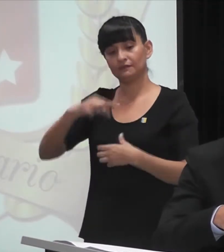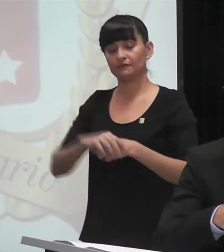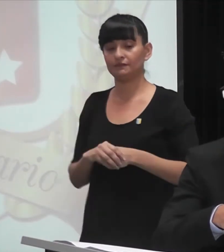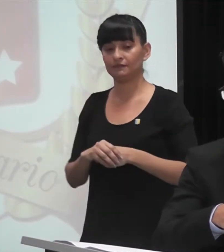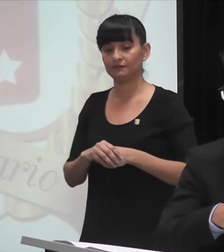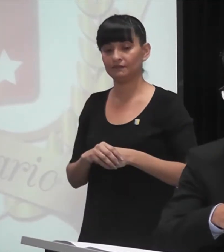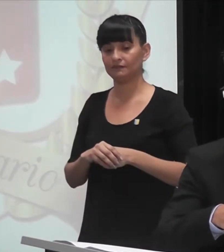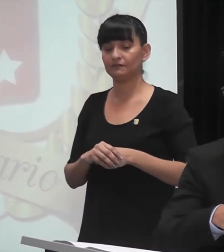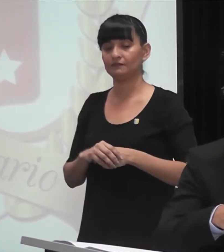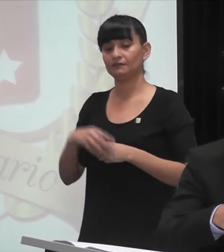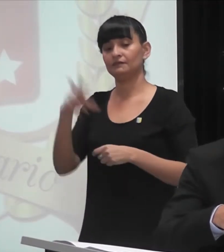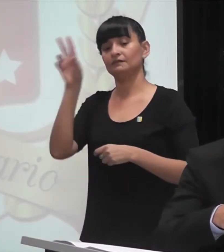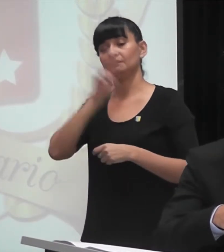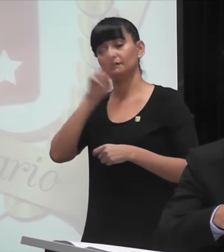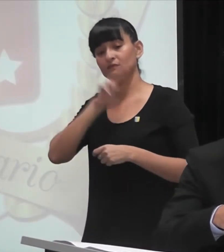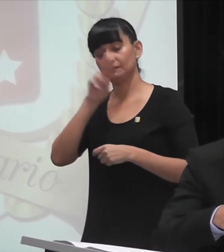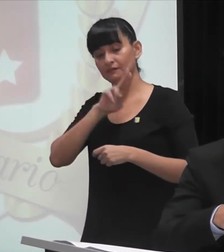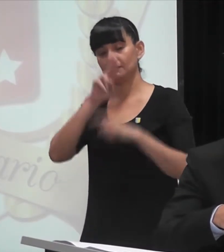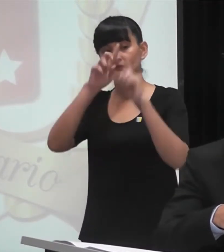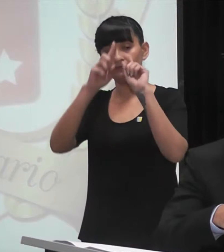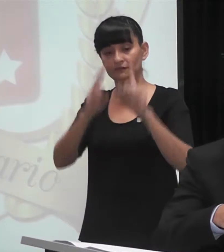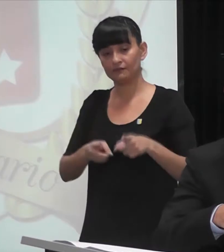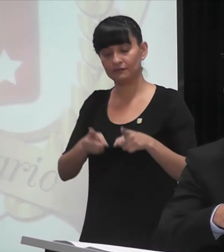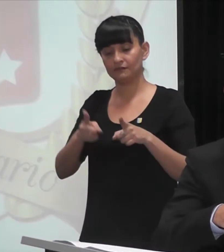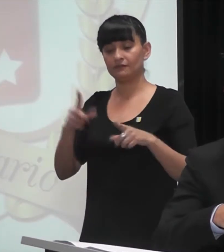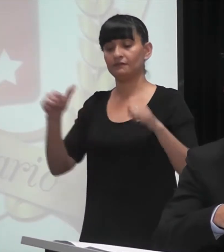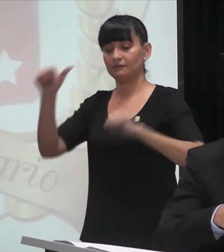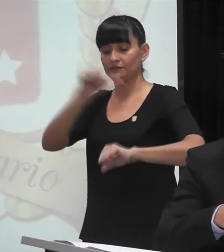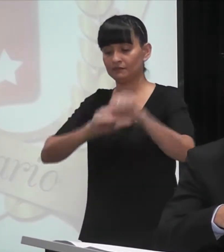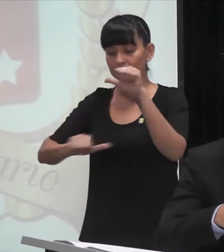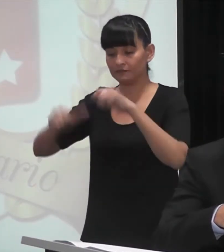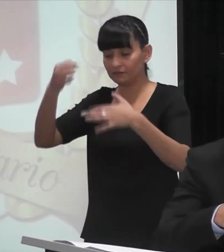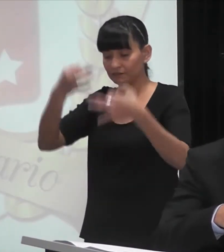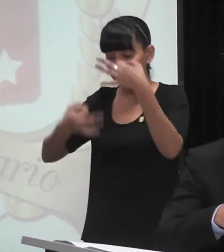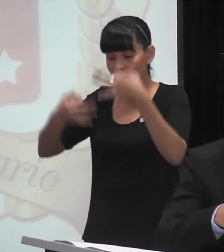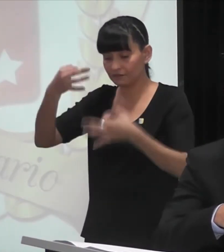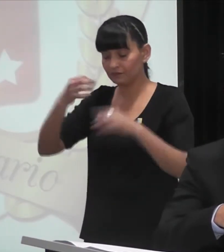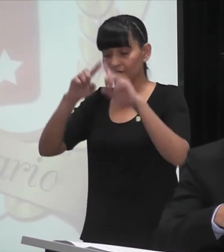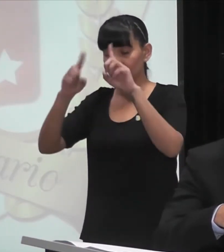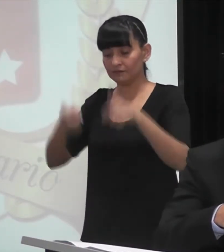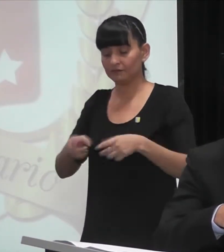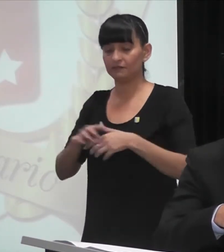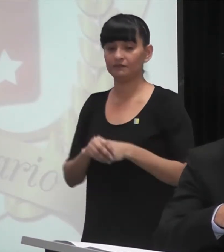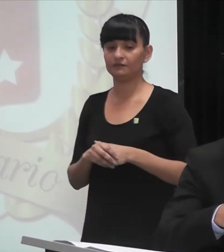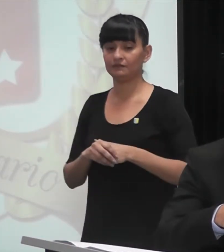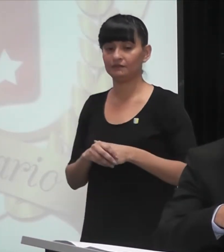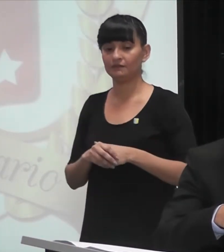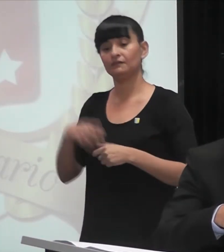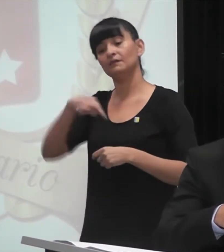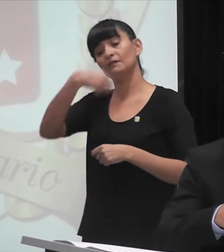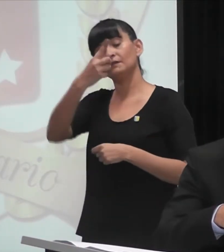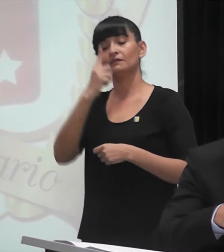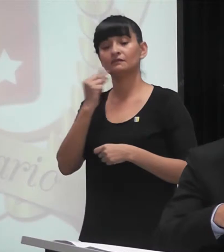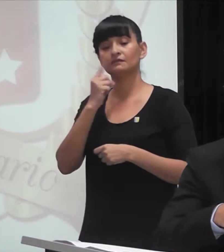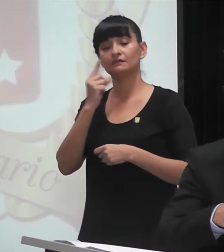Alfaro Chela, para la Cátedra de Química. Juan Cristófis, ya fallecido, de Campo